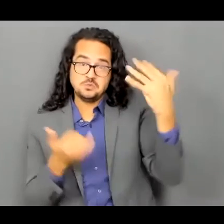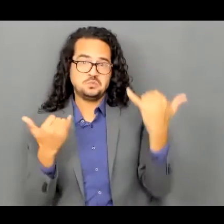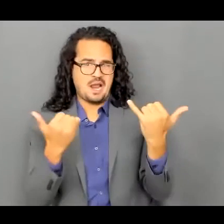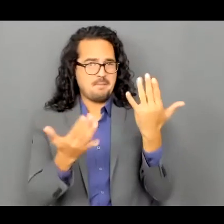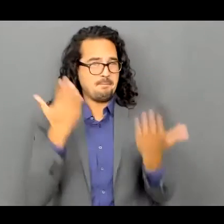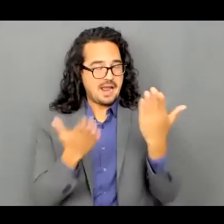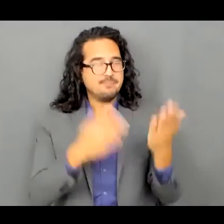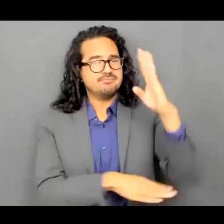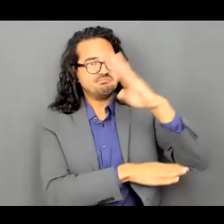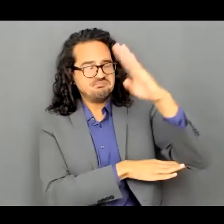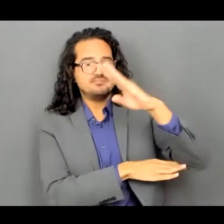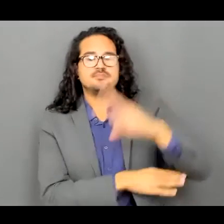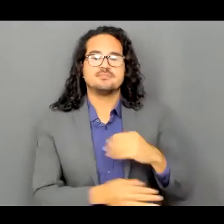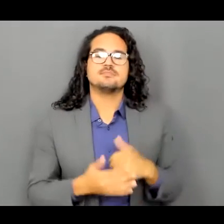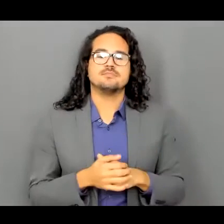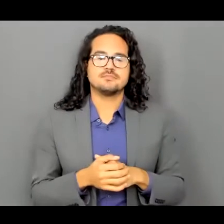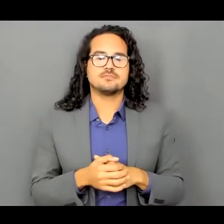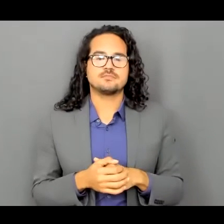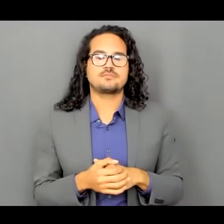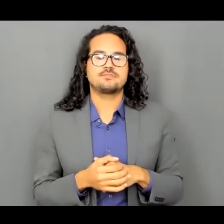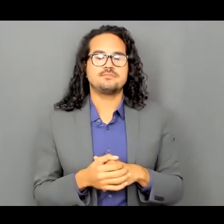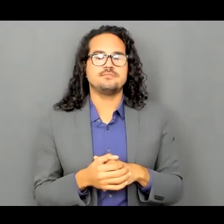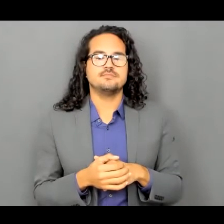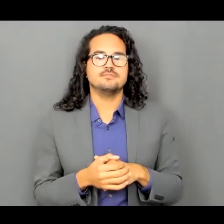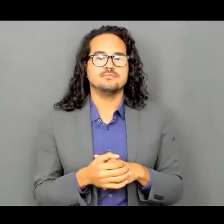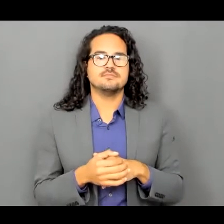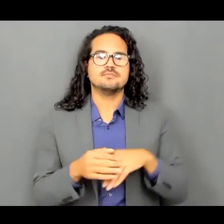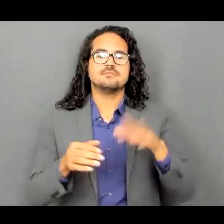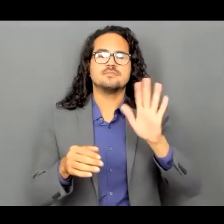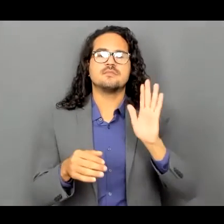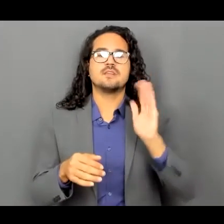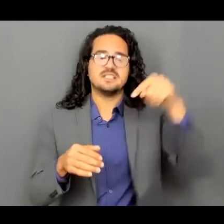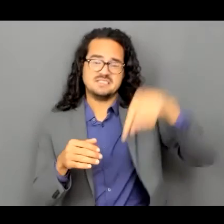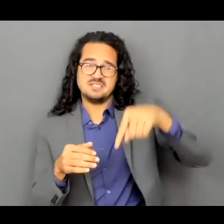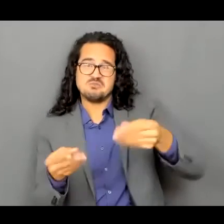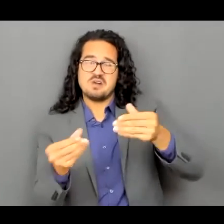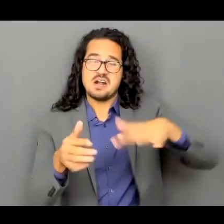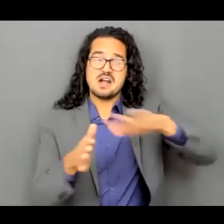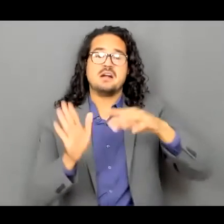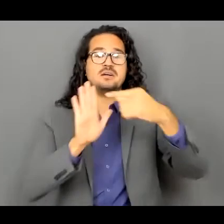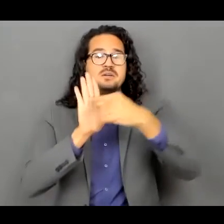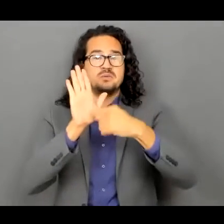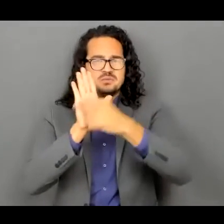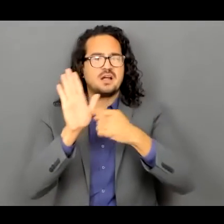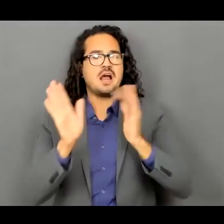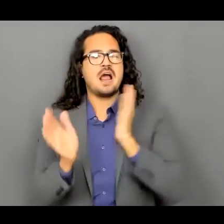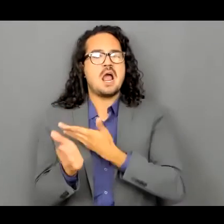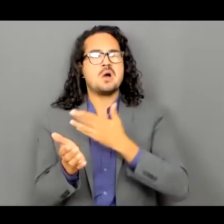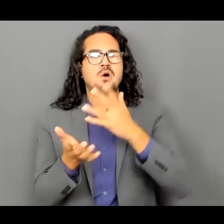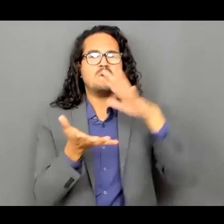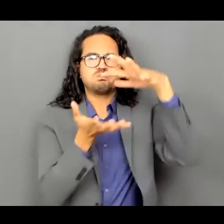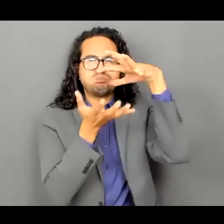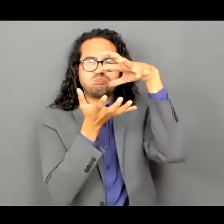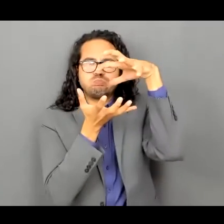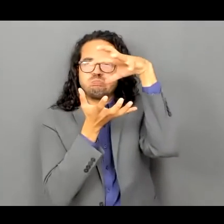este es un día muy crítico en cuestión de clima para el incendio bueno estamos viendo muchas líneas estráticas de